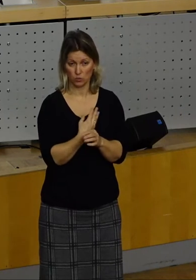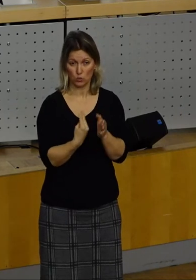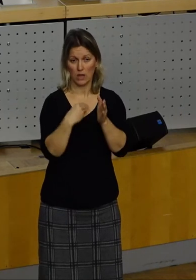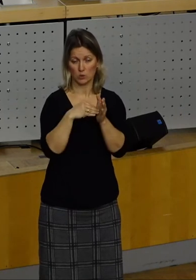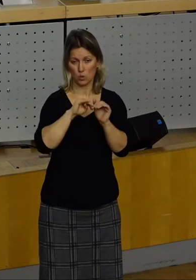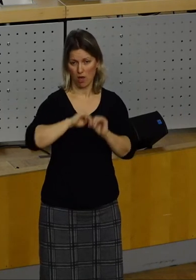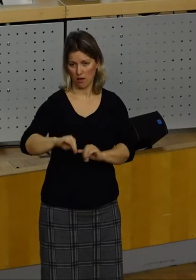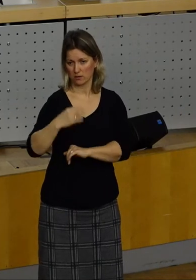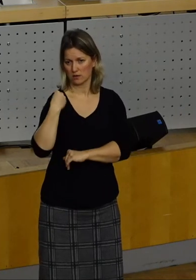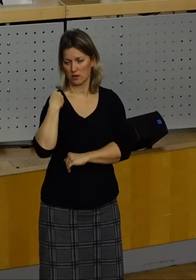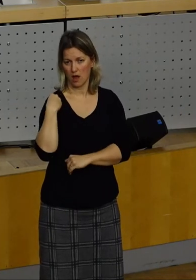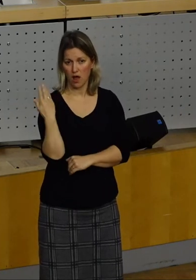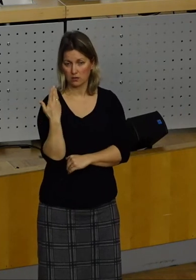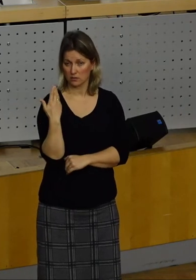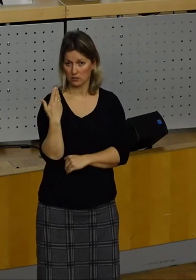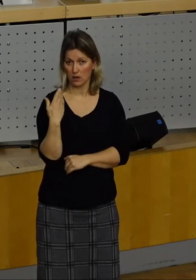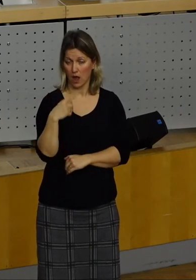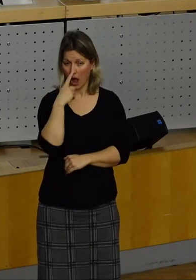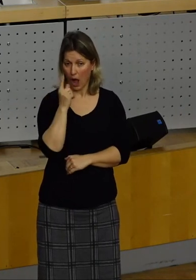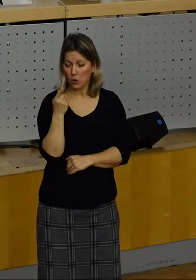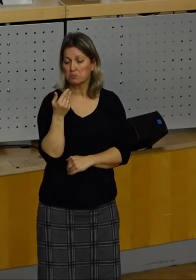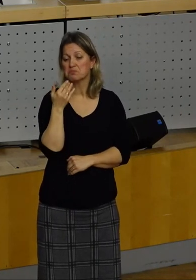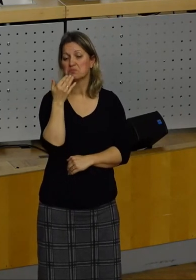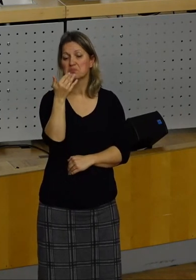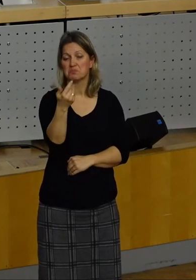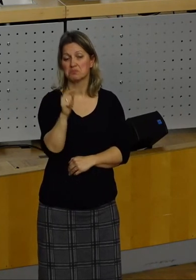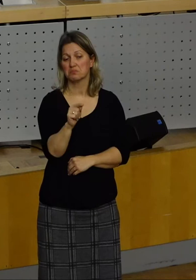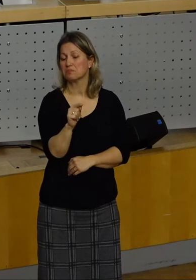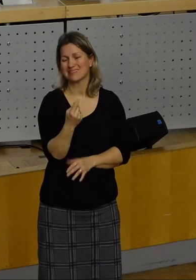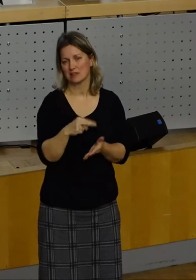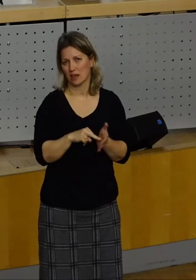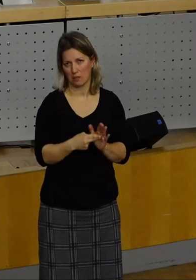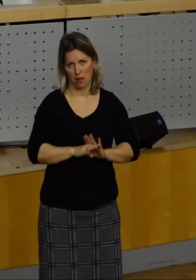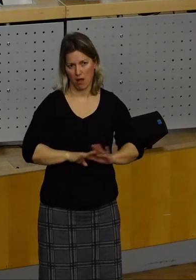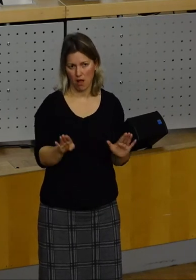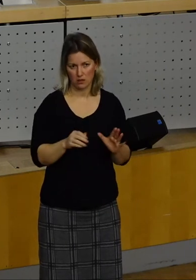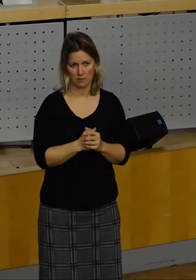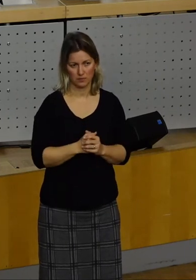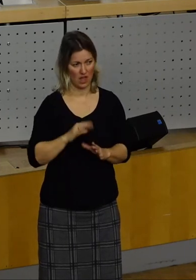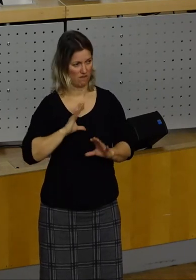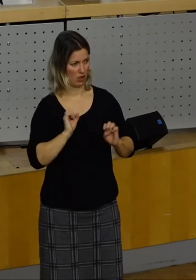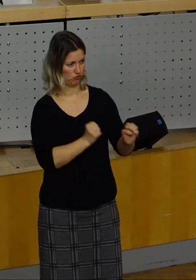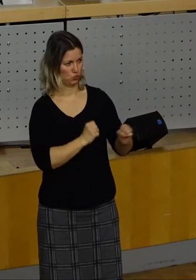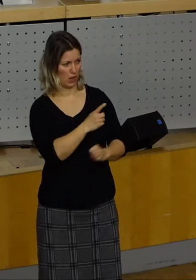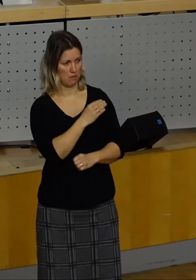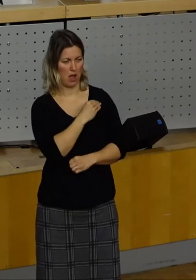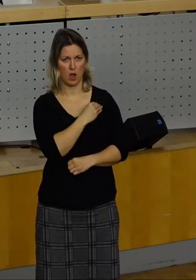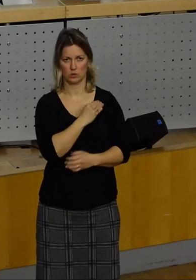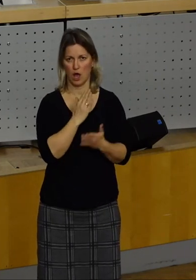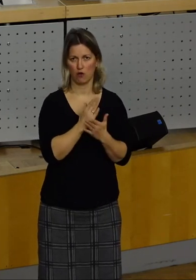mitgeteilt, auch in der näheren und ferneren Zukunft. Es kommt nichts. Frau Sturm hat schon darauf hingewiesen,